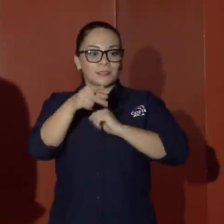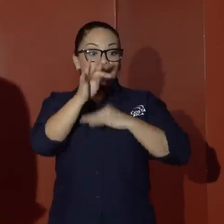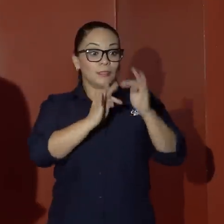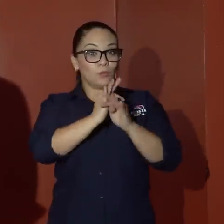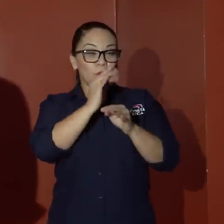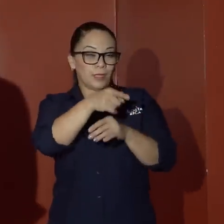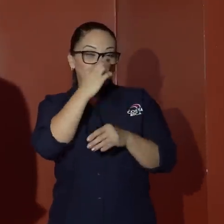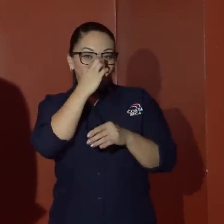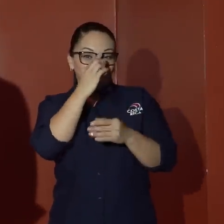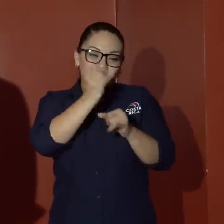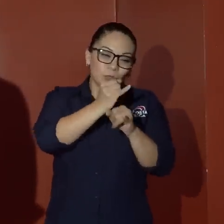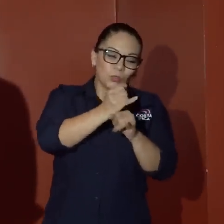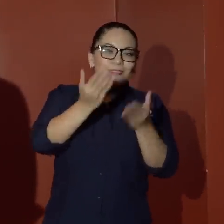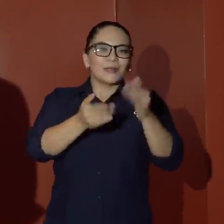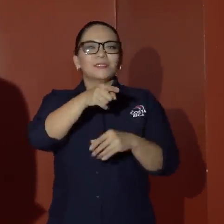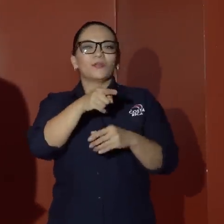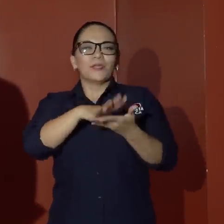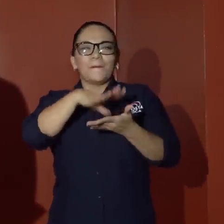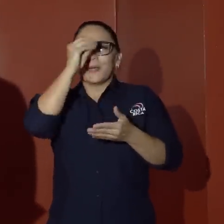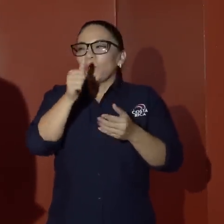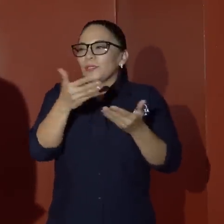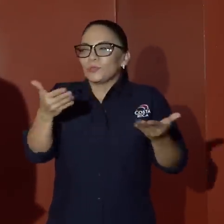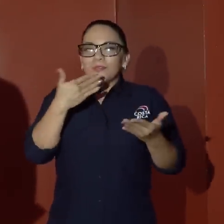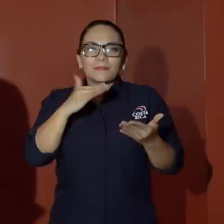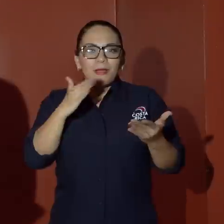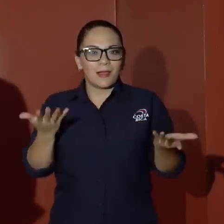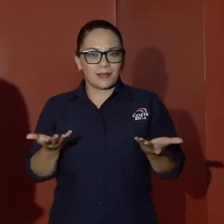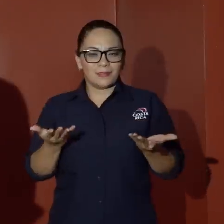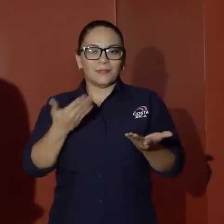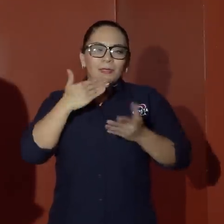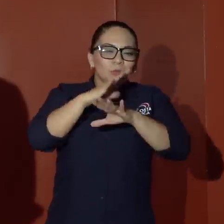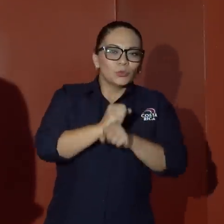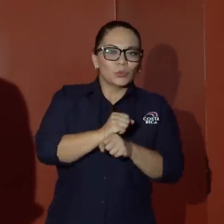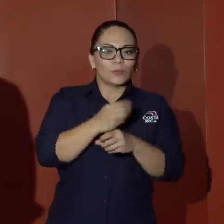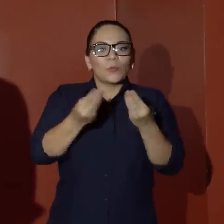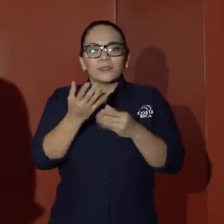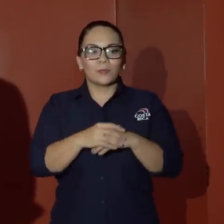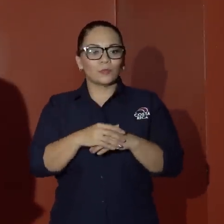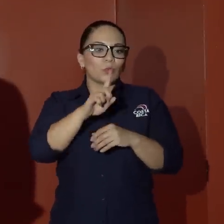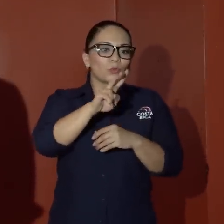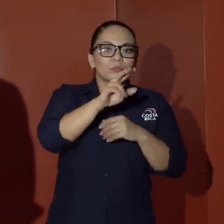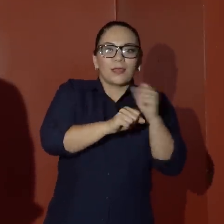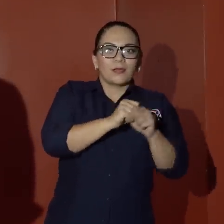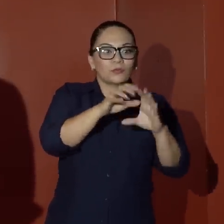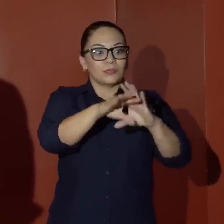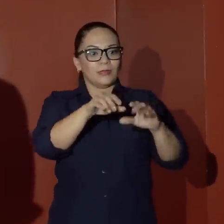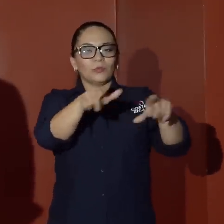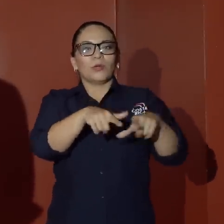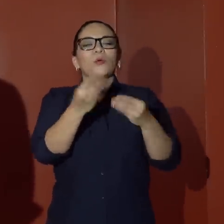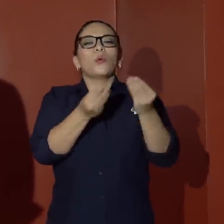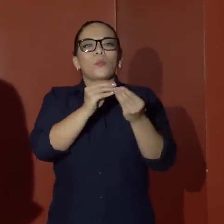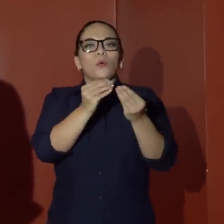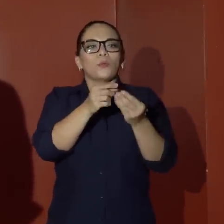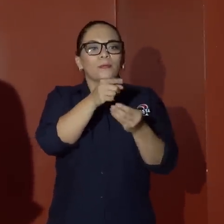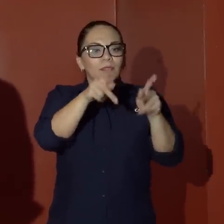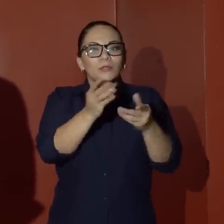aprender un poco de malas mañas, digamos, pero ¿cómo hacer para que estas personas que salgan dentro de uno, dos o tres años se le inserten bien a la